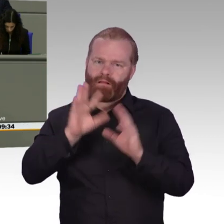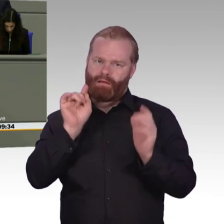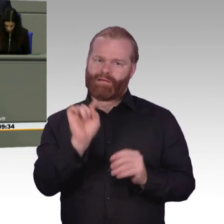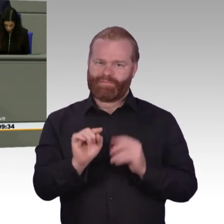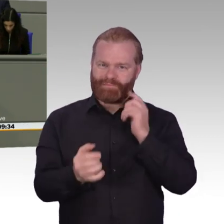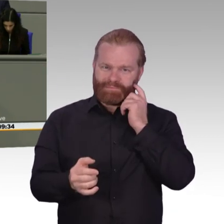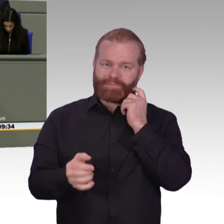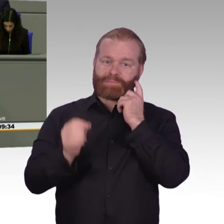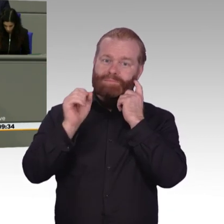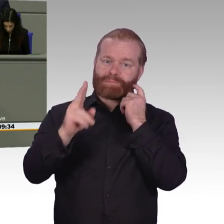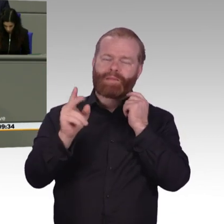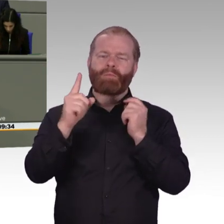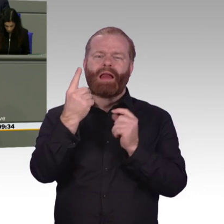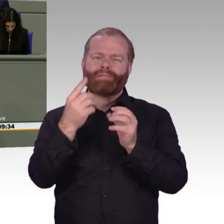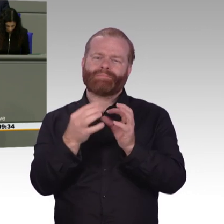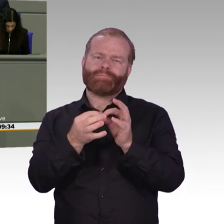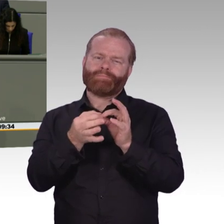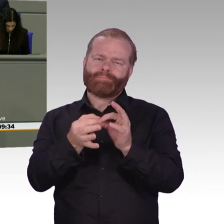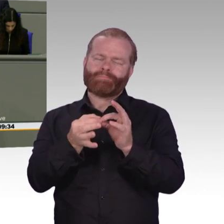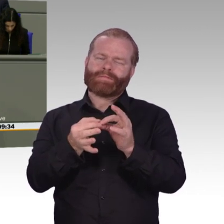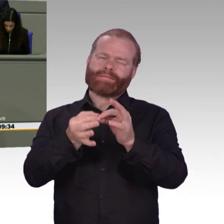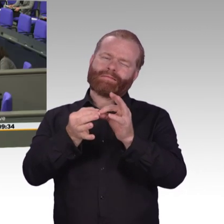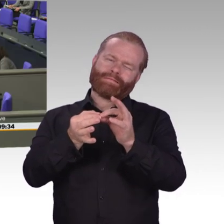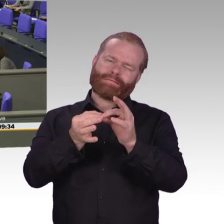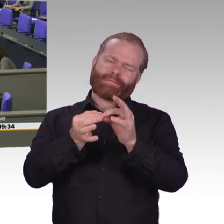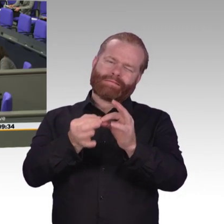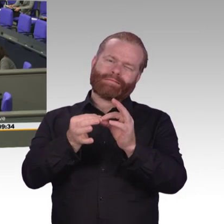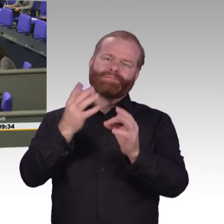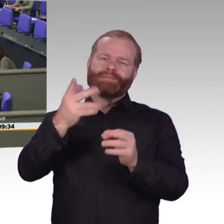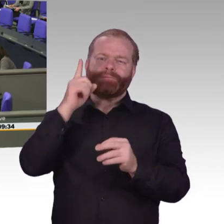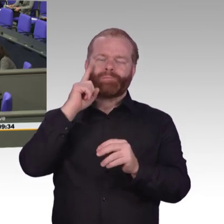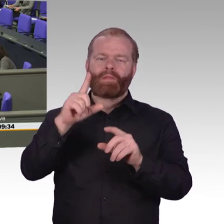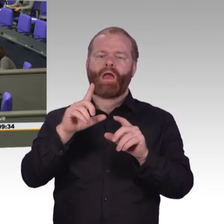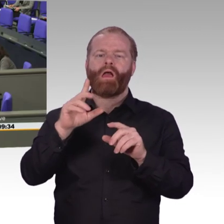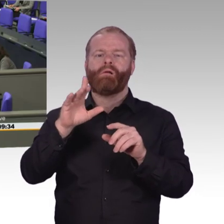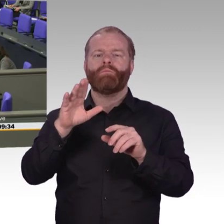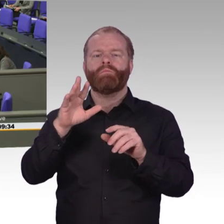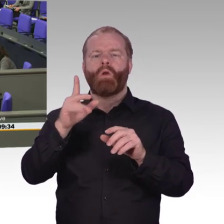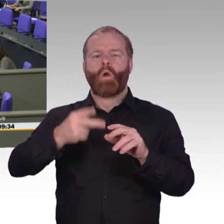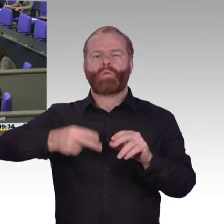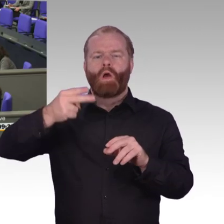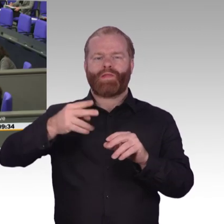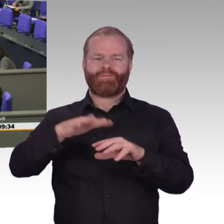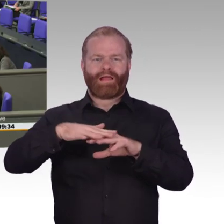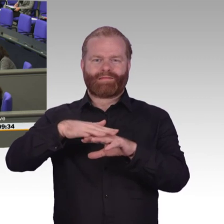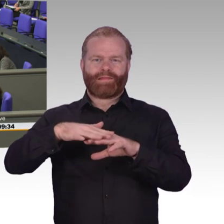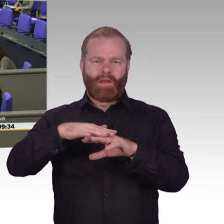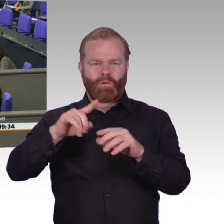Jetzt schauen wir uns mal den Koalitionsvertrag an und gehen auf diese Umsetzungsstrategie ein. Sie haben ja ein neues Papier vorgelegt. Ich glaube 111 Seiten